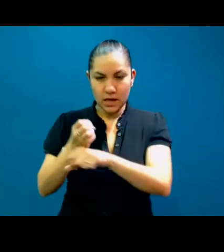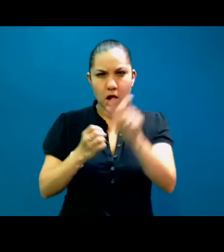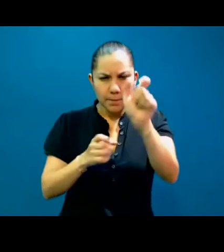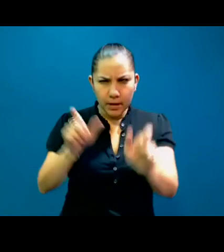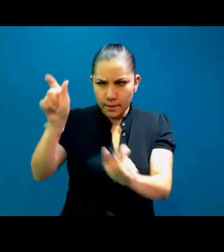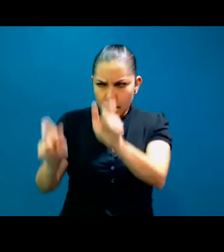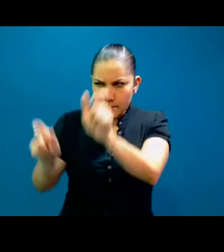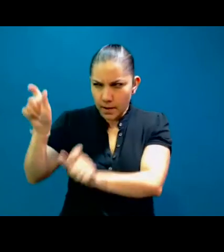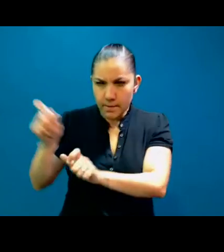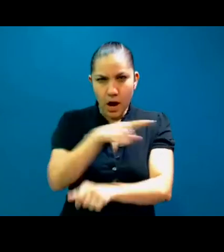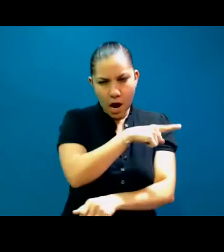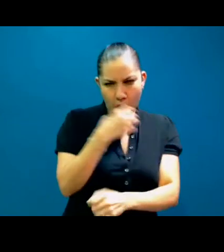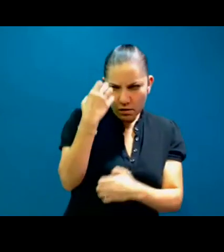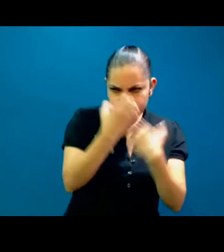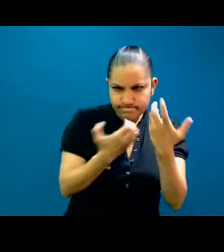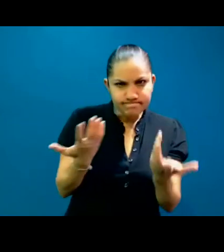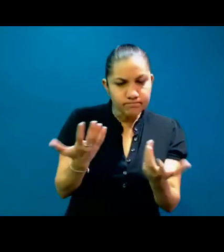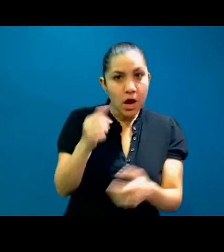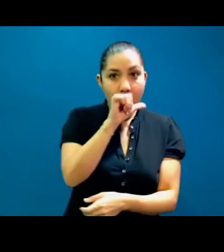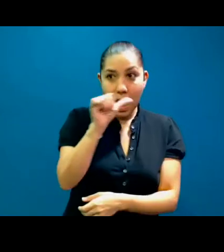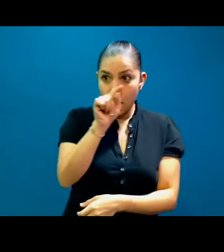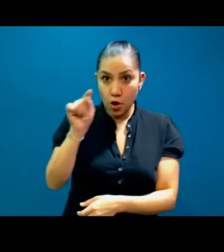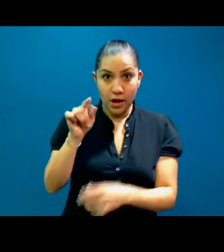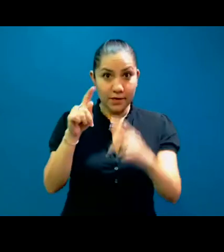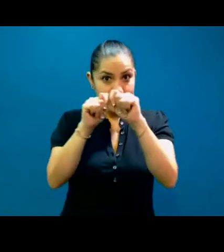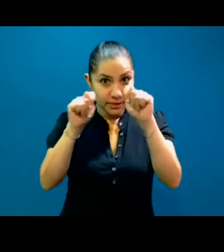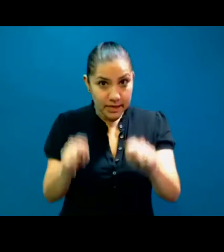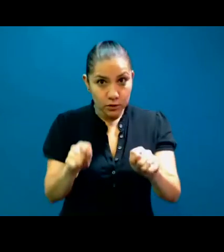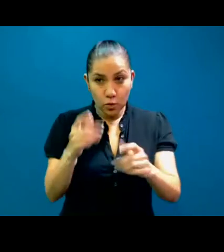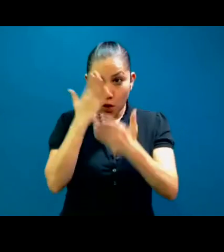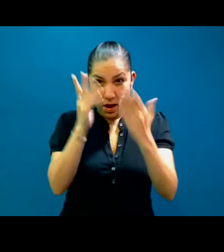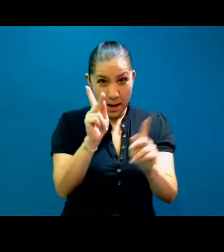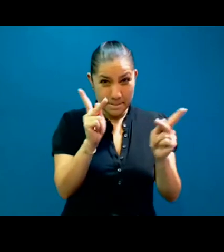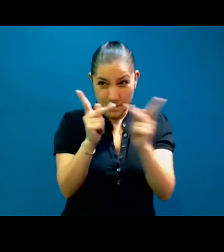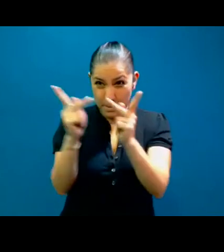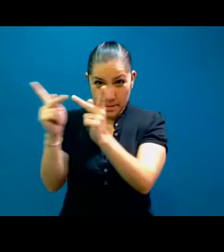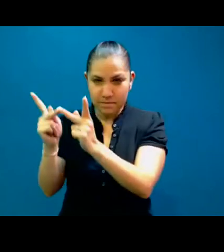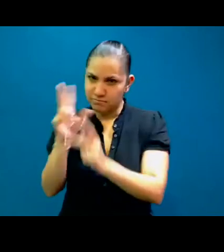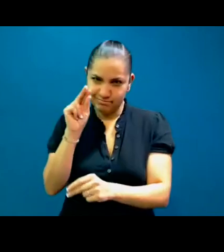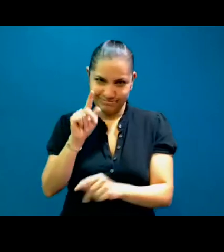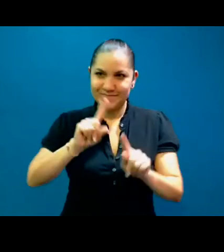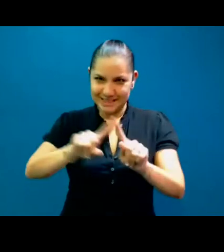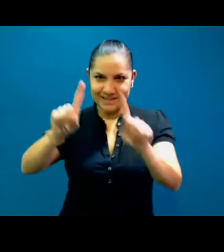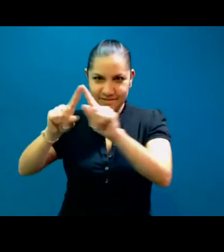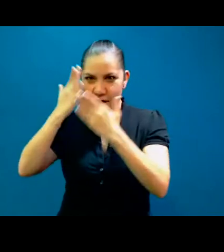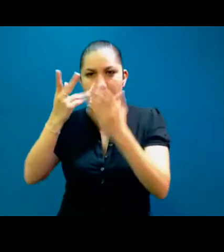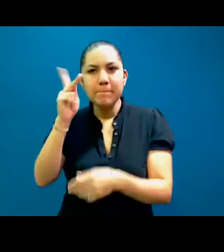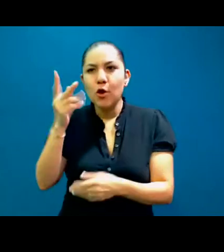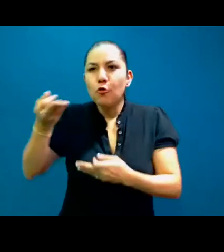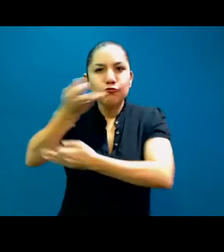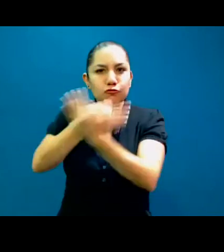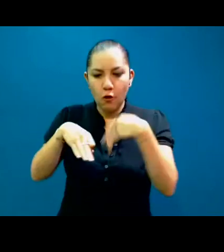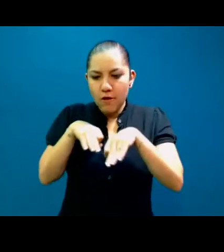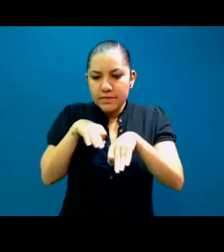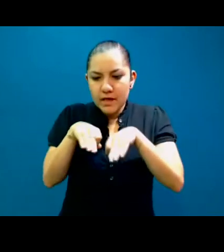mismo título ni la misma descripción laboral. Sin embargo, todos hacemos interpretación mi traducción. Este voy a compartir con ustedes,